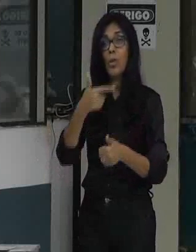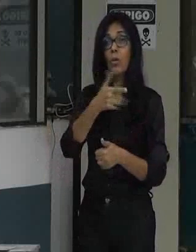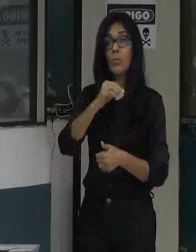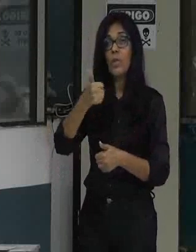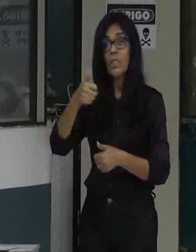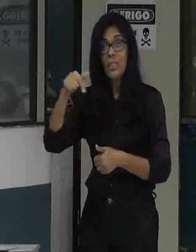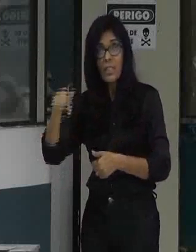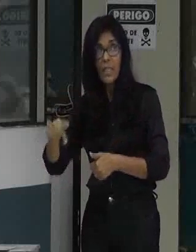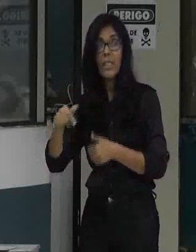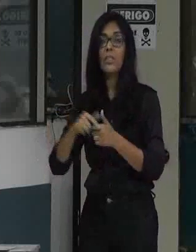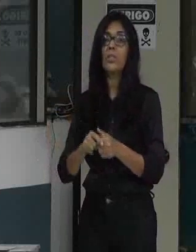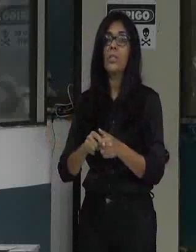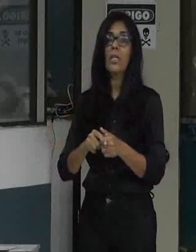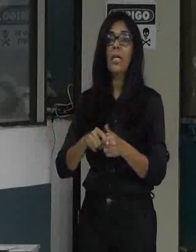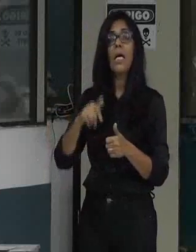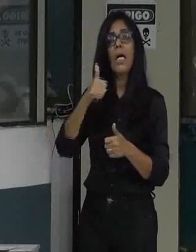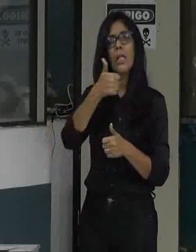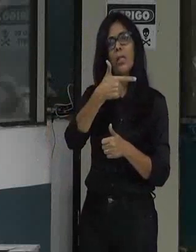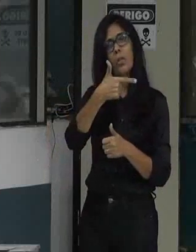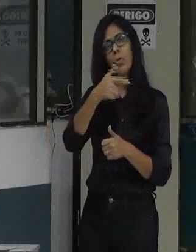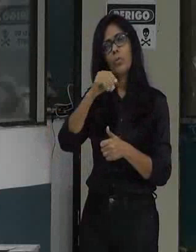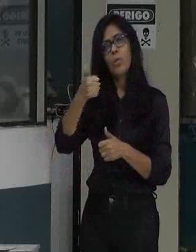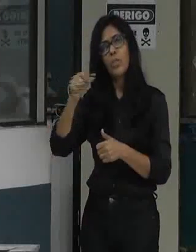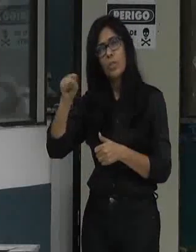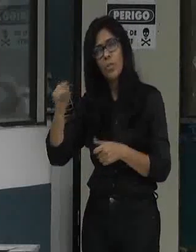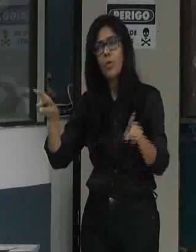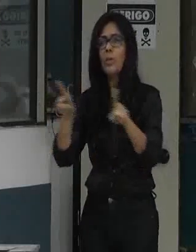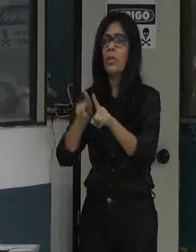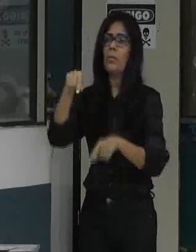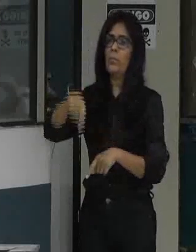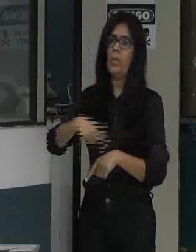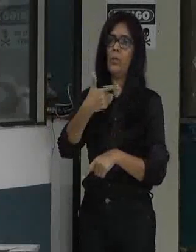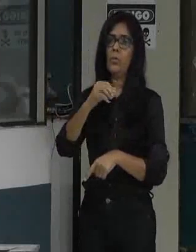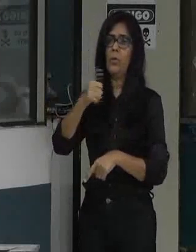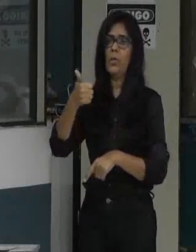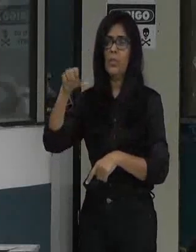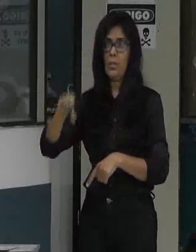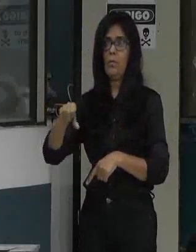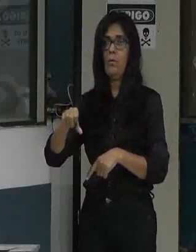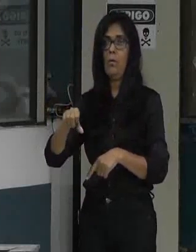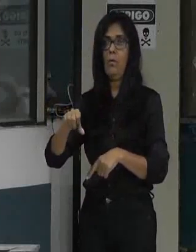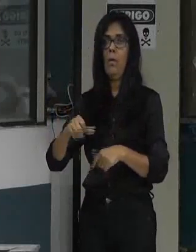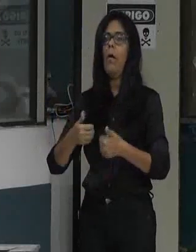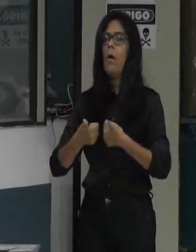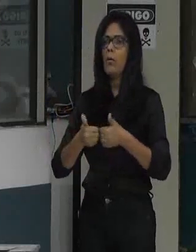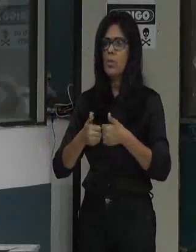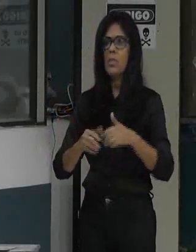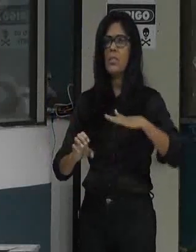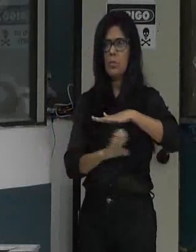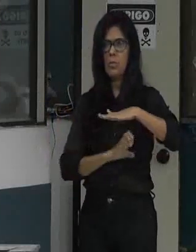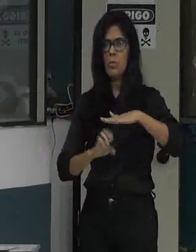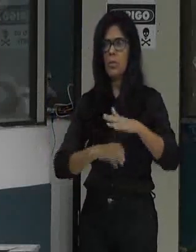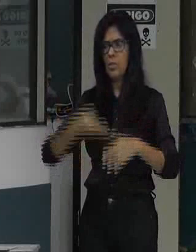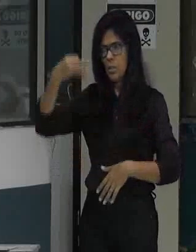para que a gente possa ajudar que a população tenha um transporte sério e decente e na forma como precisa